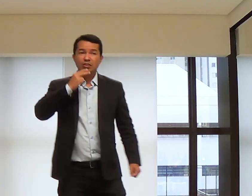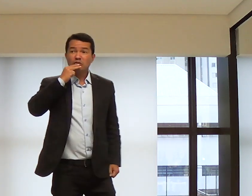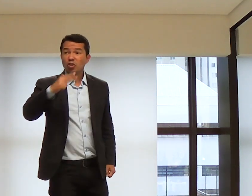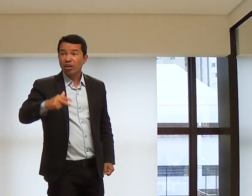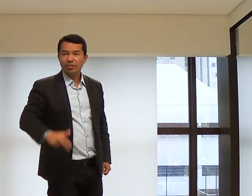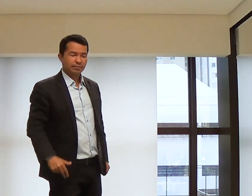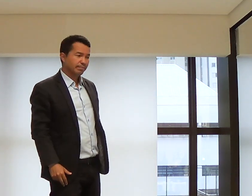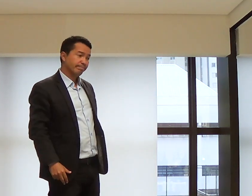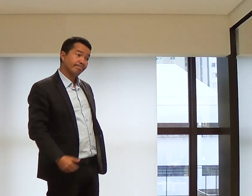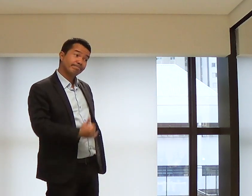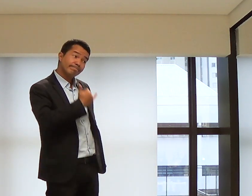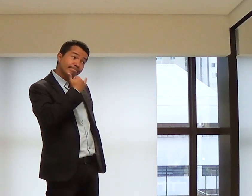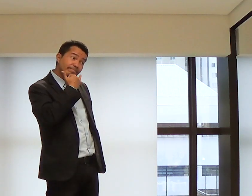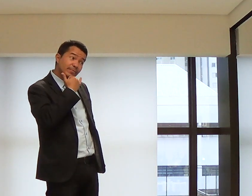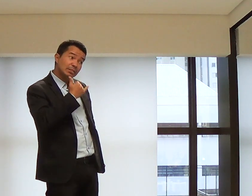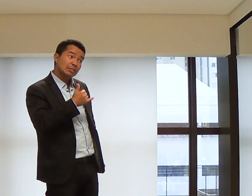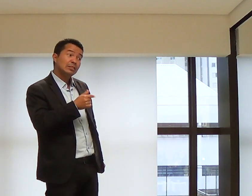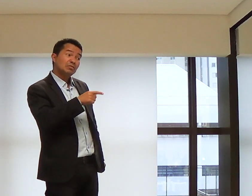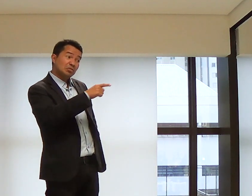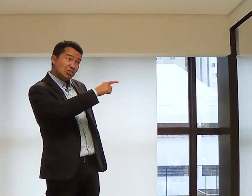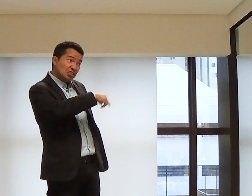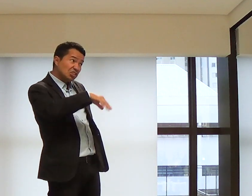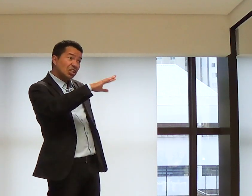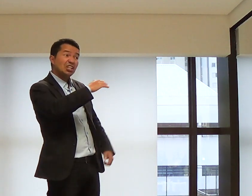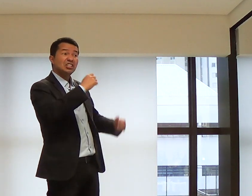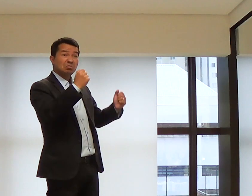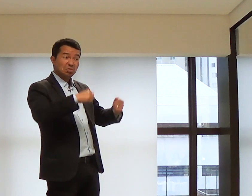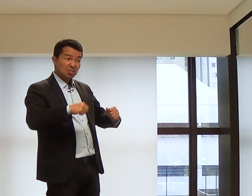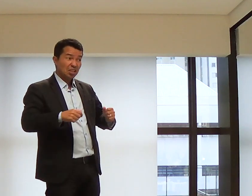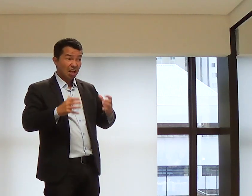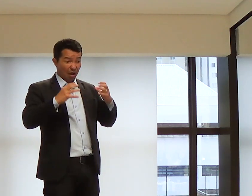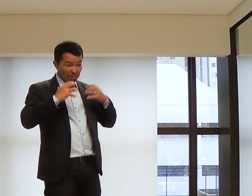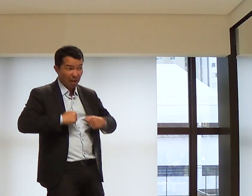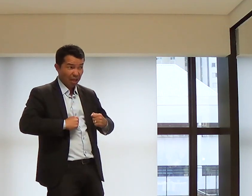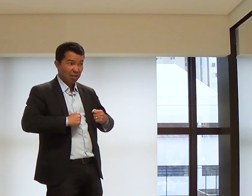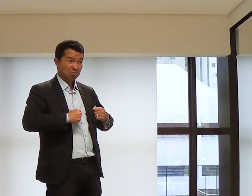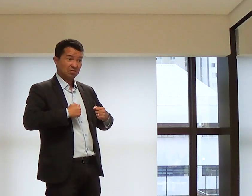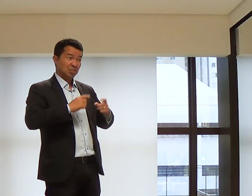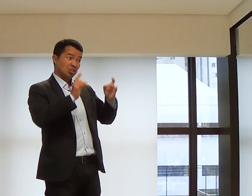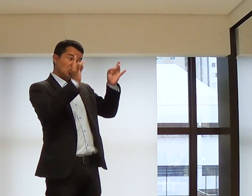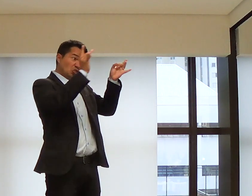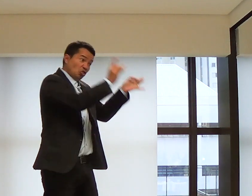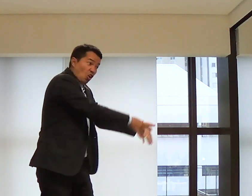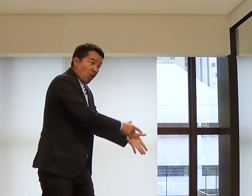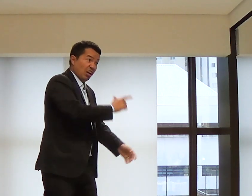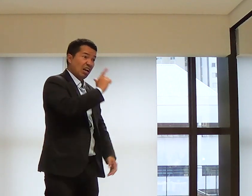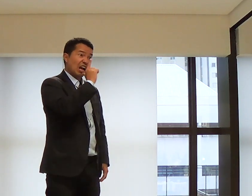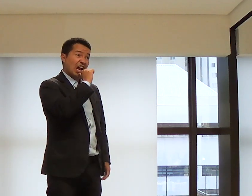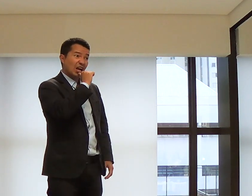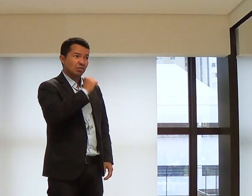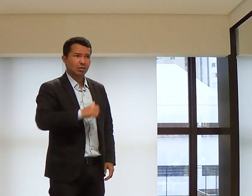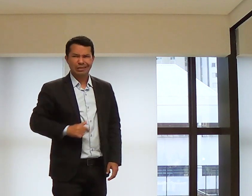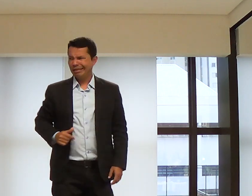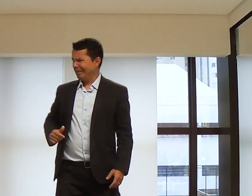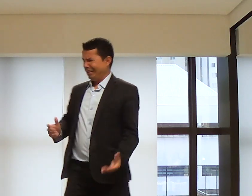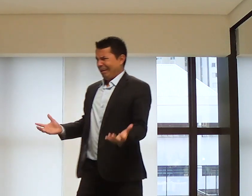E agora, o que ele faz? E Joraz faz o quê? Joraz diz, ó, de verdade, vocês precisam me jogar ao mar.